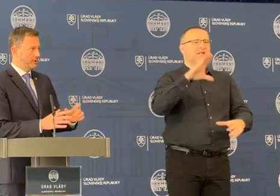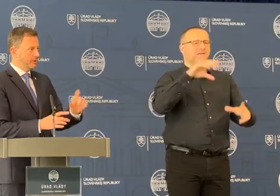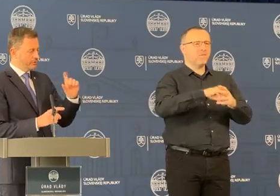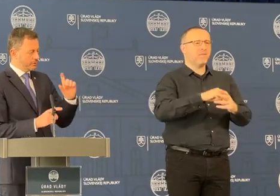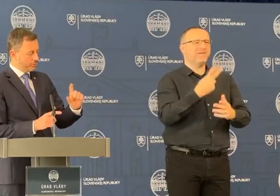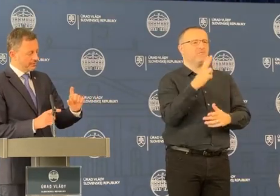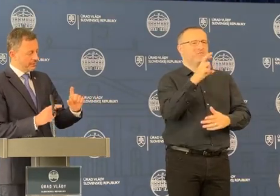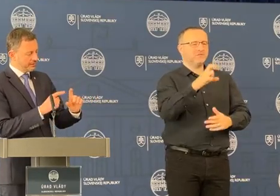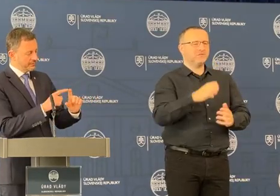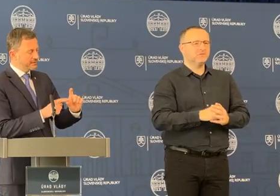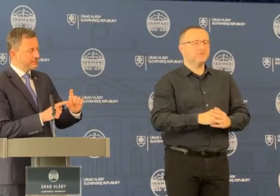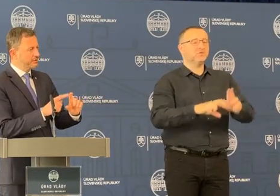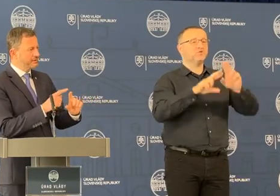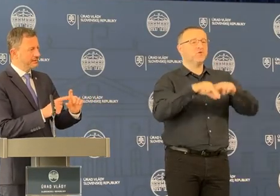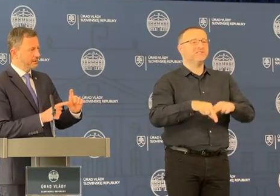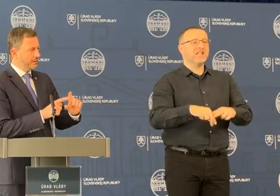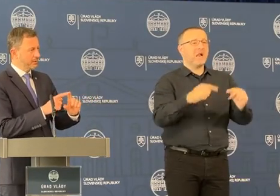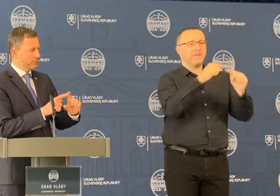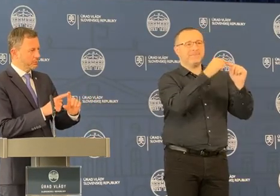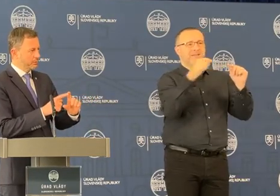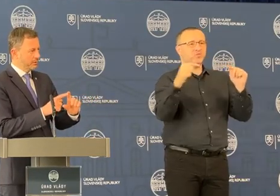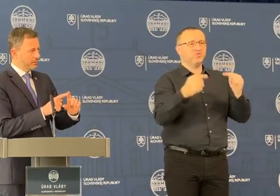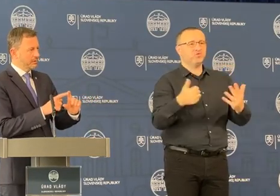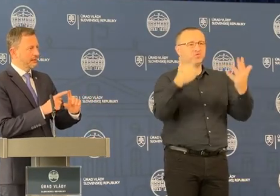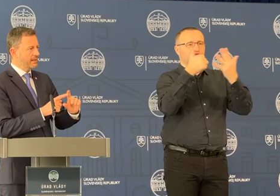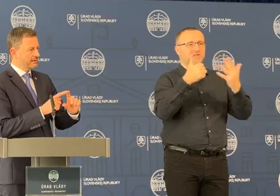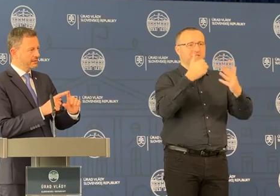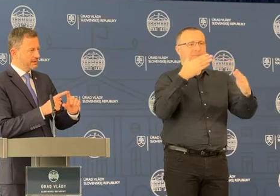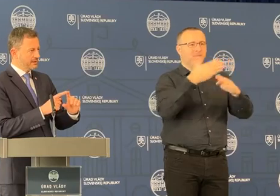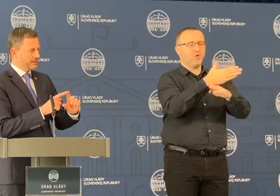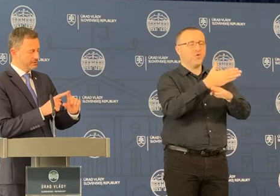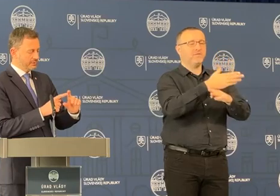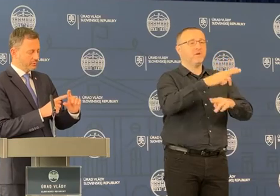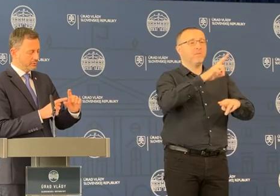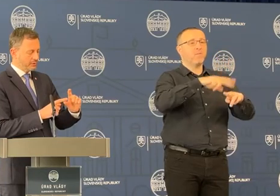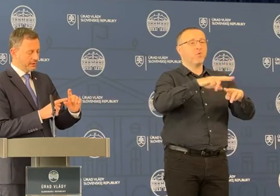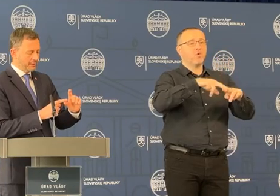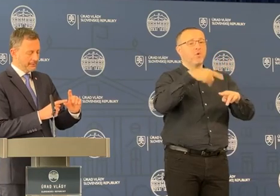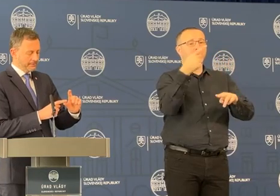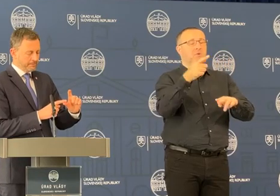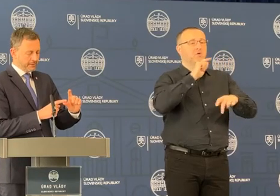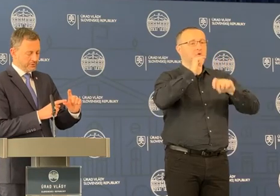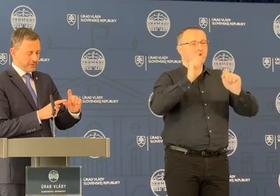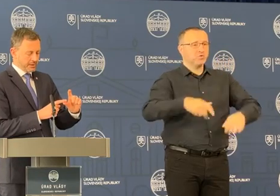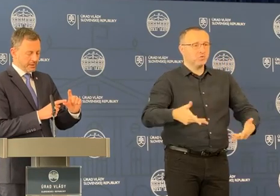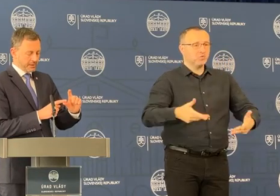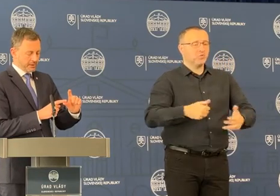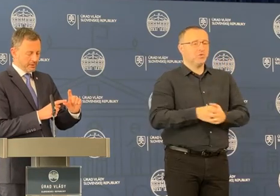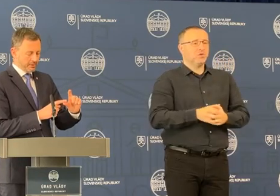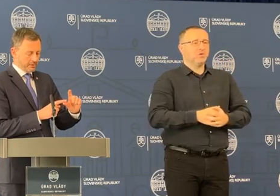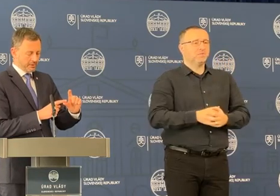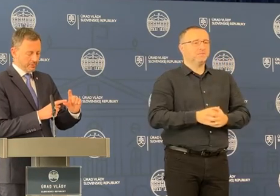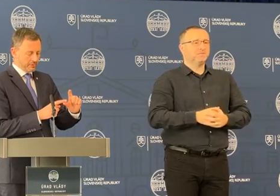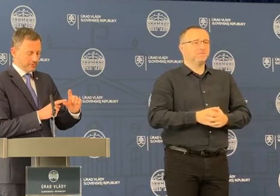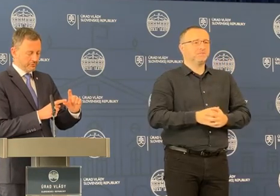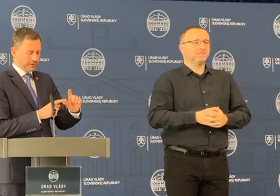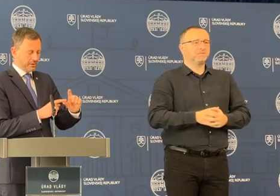žup. Čiže ostal deficit 60 miliónov. následne sme rozhodli, že...